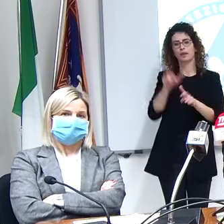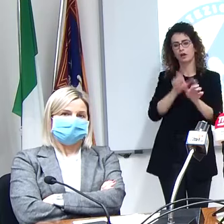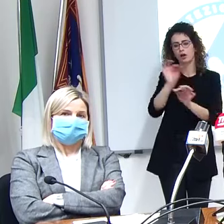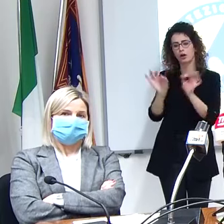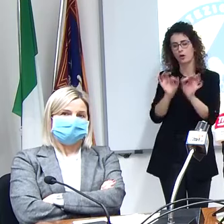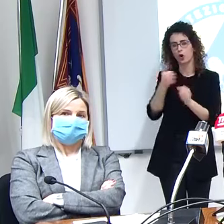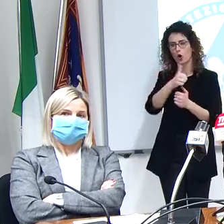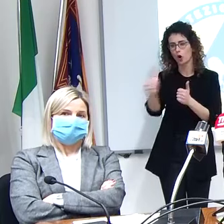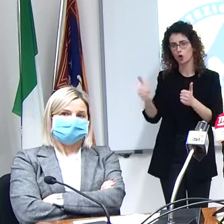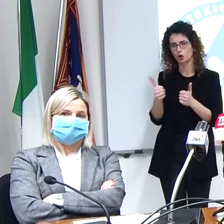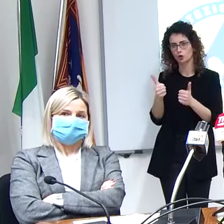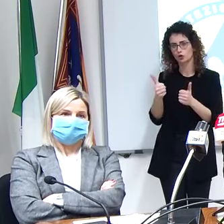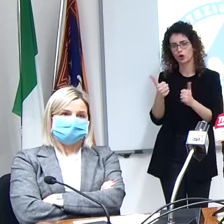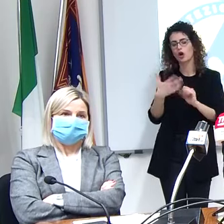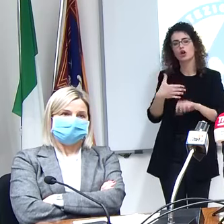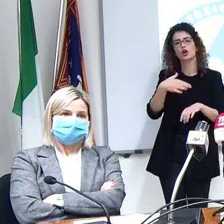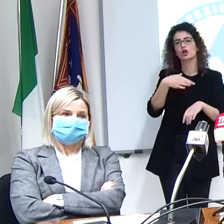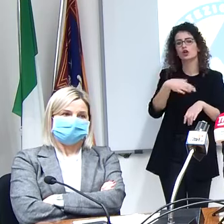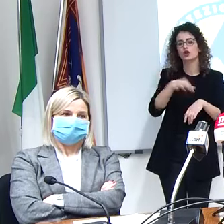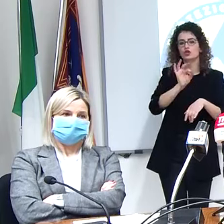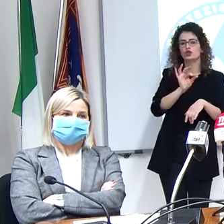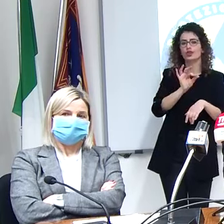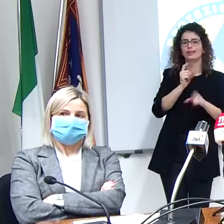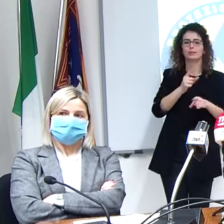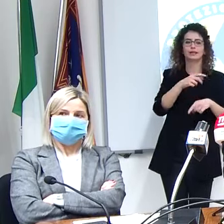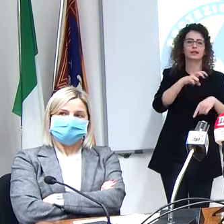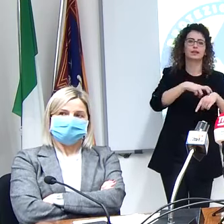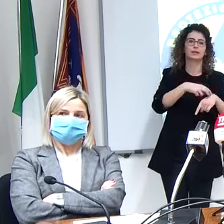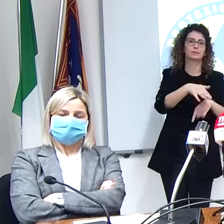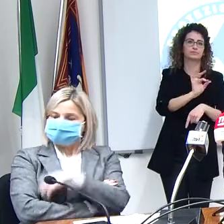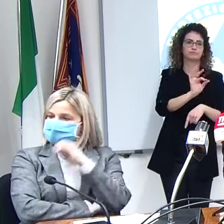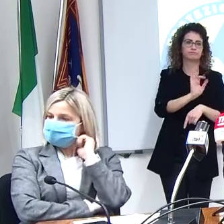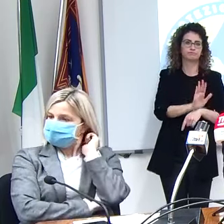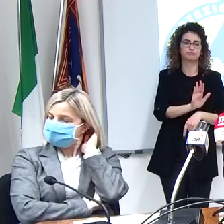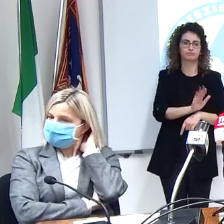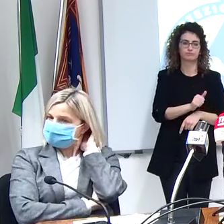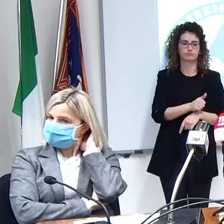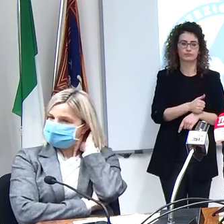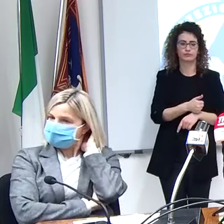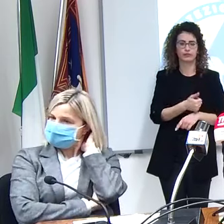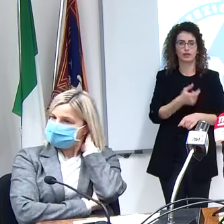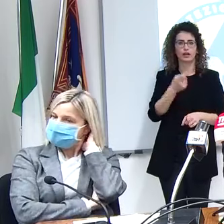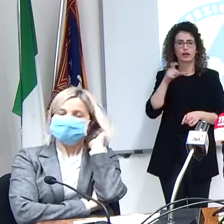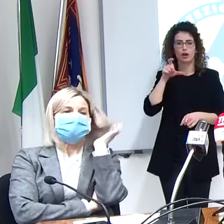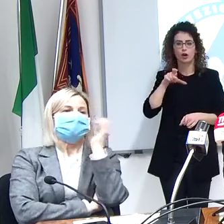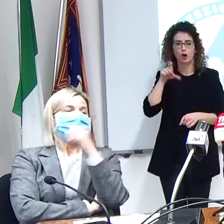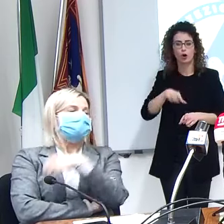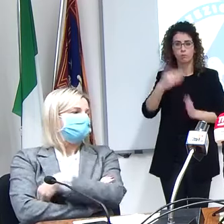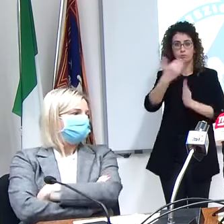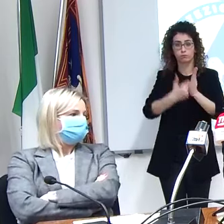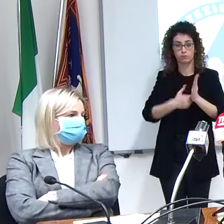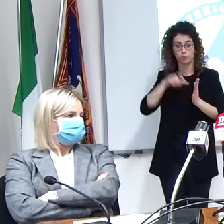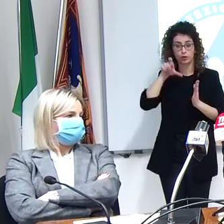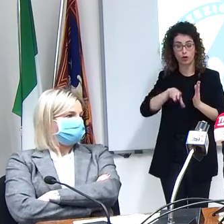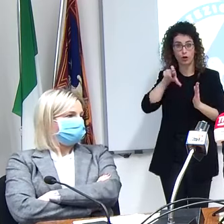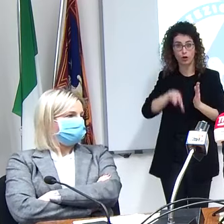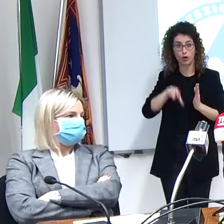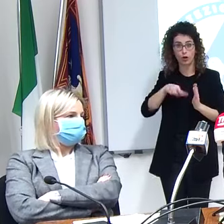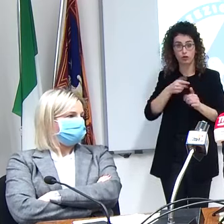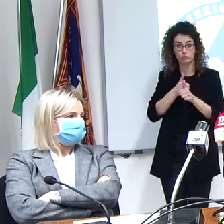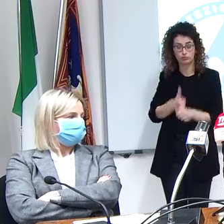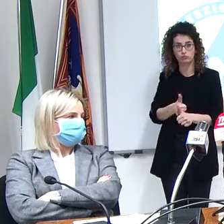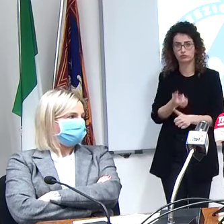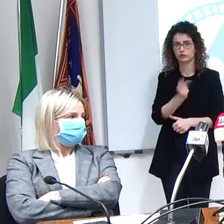è scelta del singolo medico non è obbligatorio come ho già detto il protocollo e rispetto a quello che